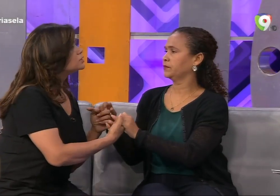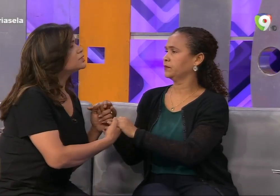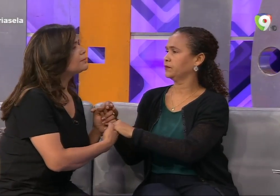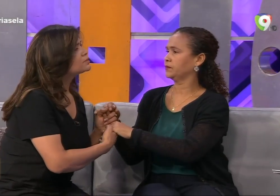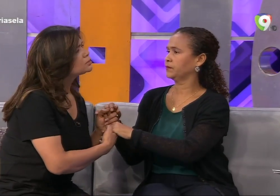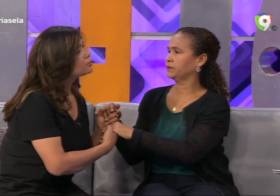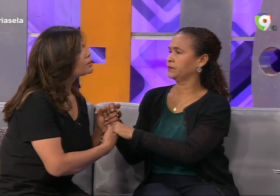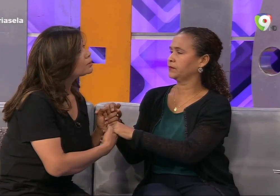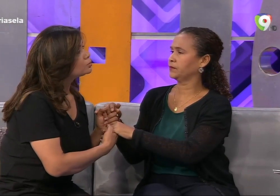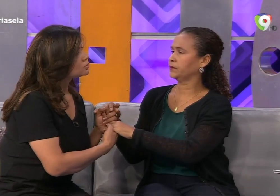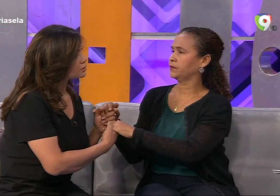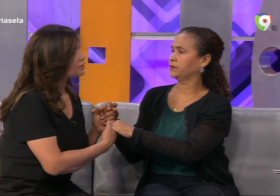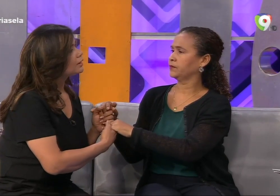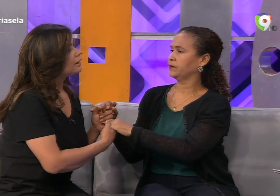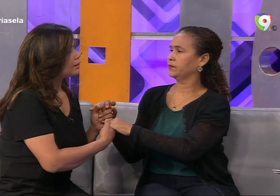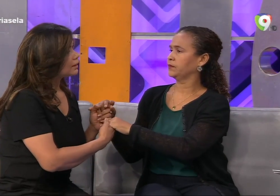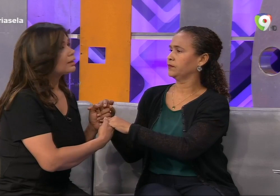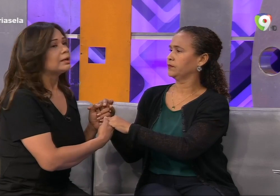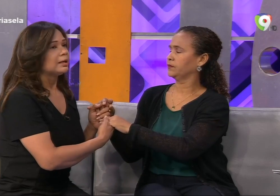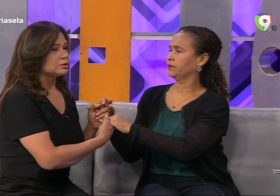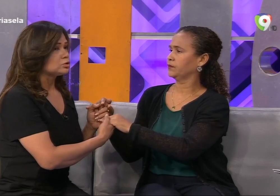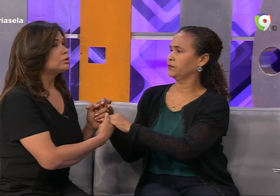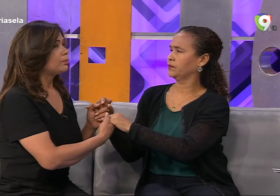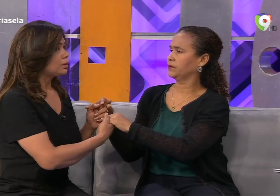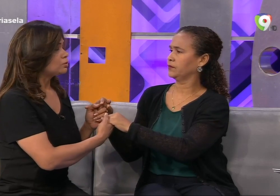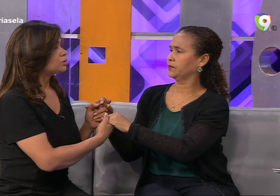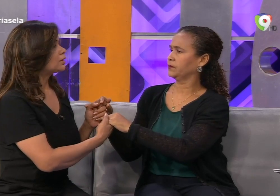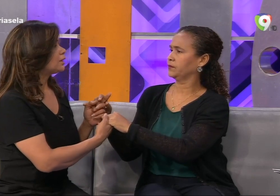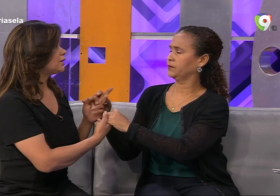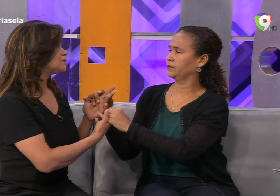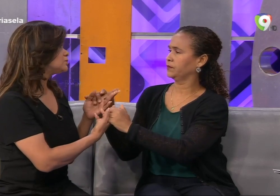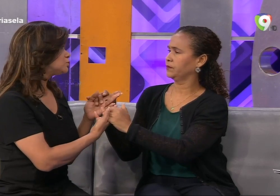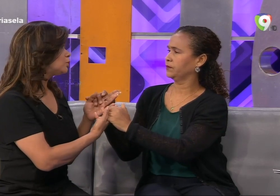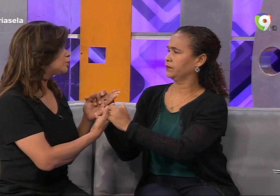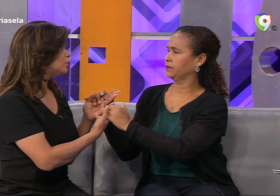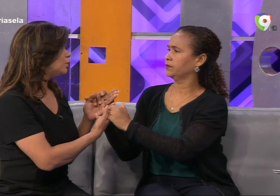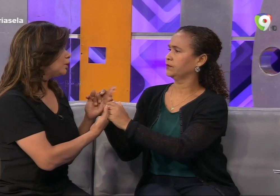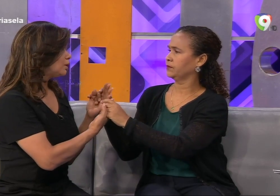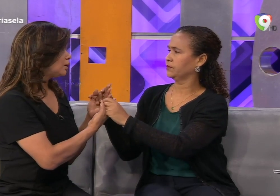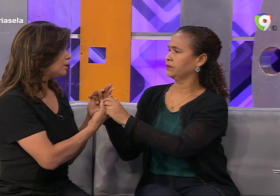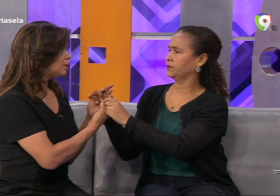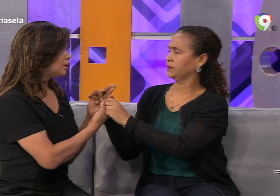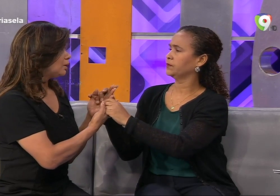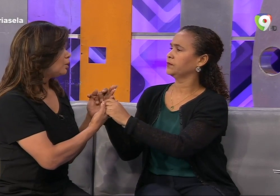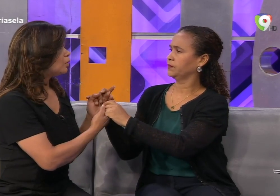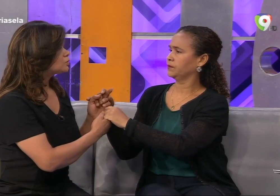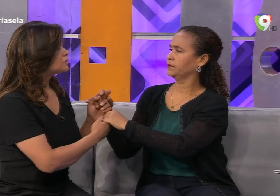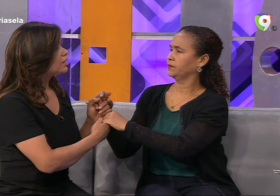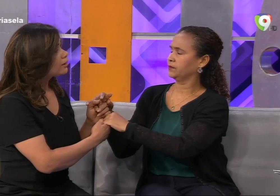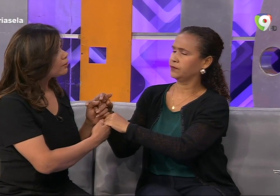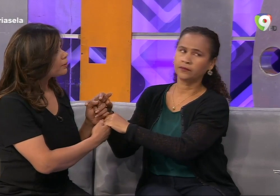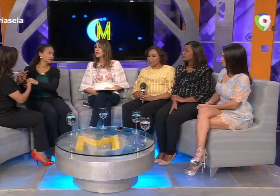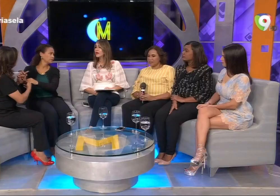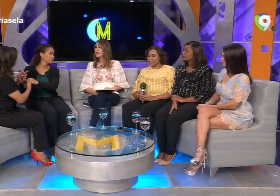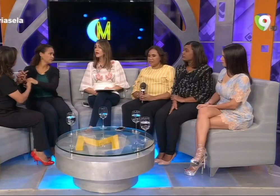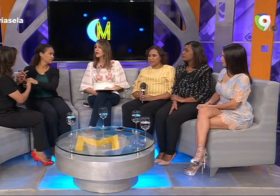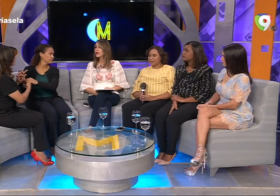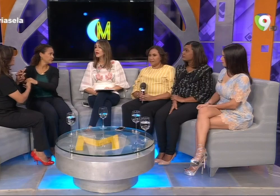Se llama síndrome de Usher. Síndrome de Usher. Se síndrome de Usher, que nacen sordos o ciegos primero y